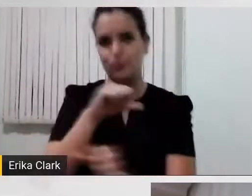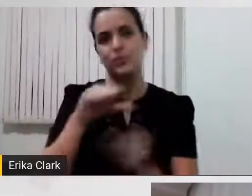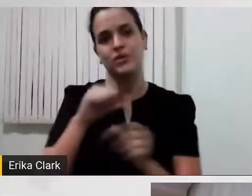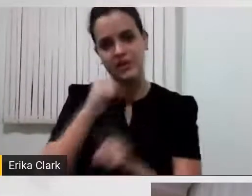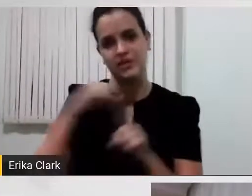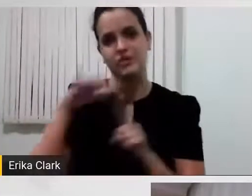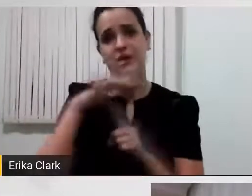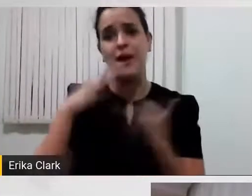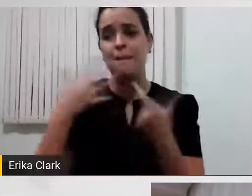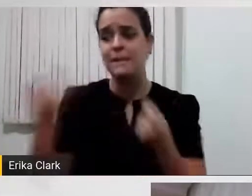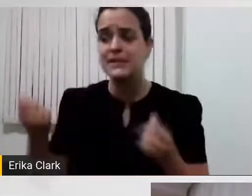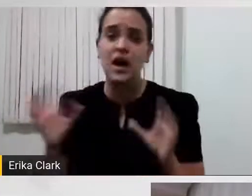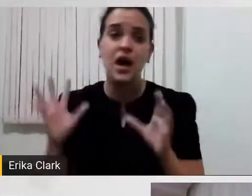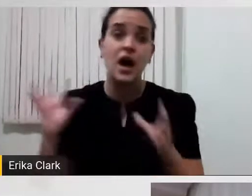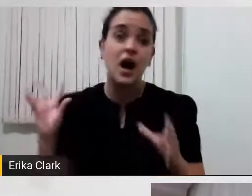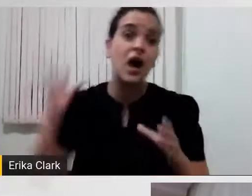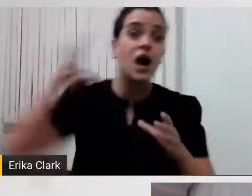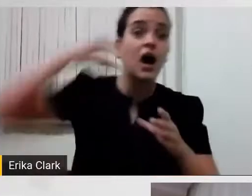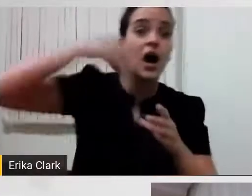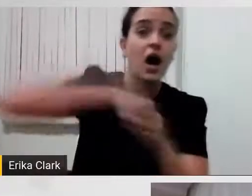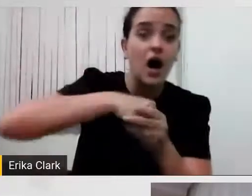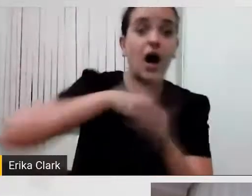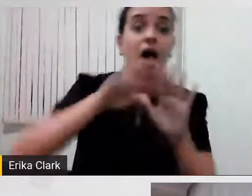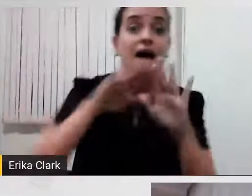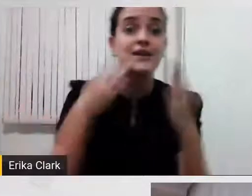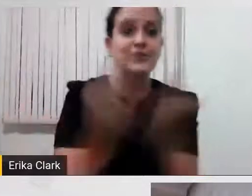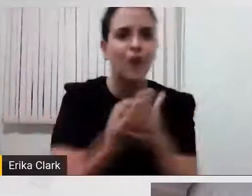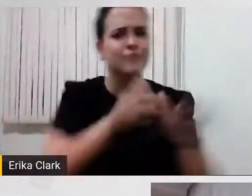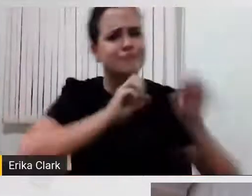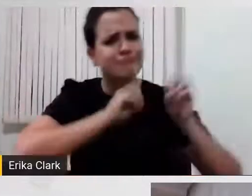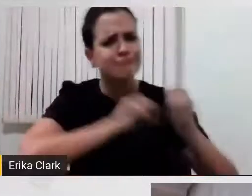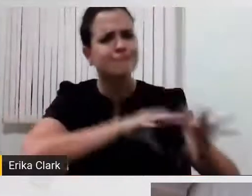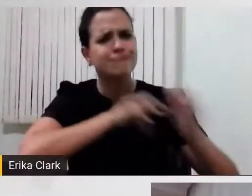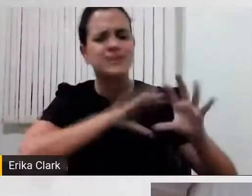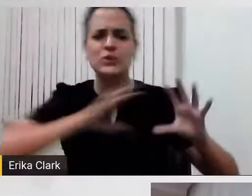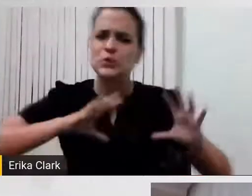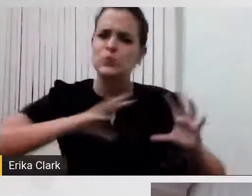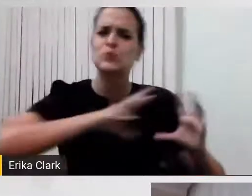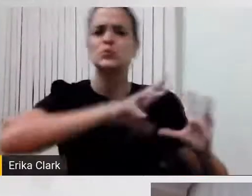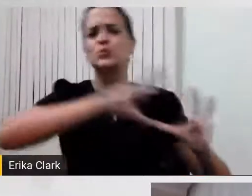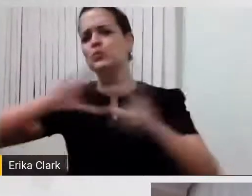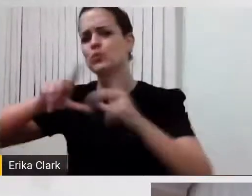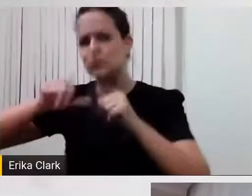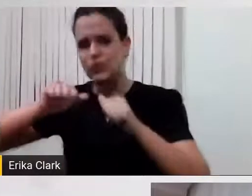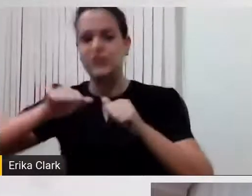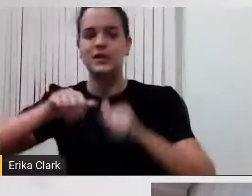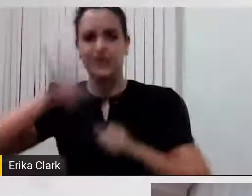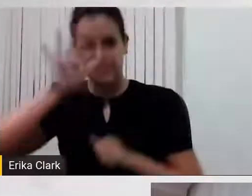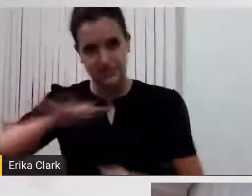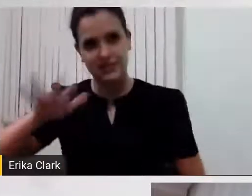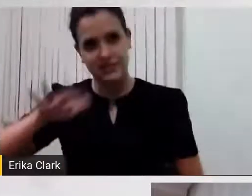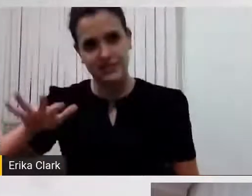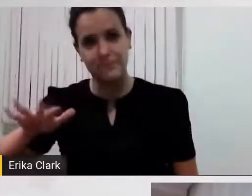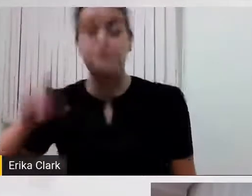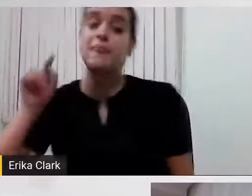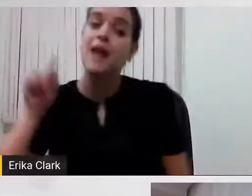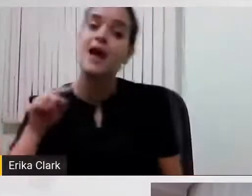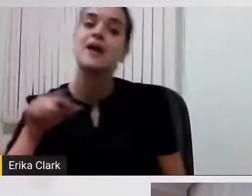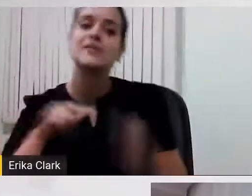dentro da escola qualificando a escola pública para todas as crianças. Então, esse trabalho a gente tem feito nesses últimos